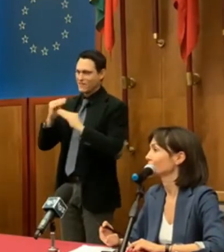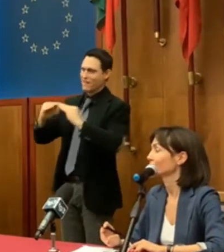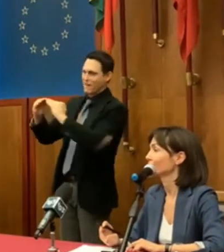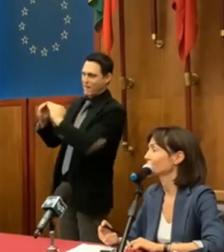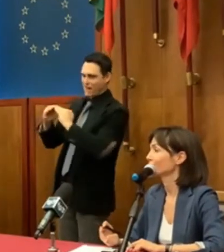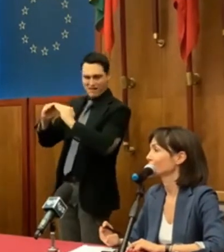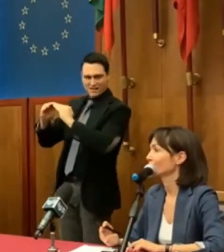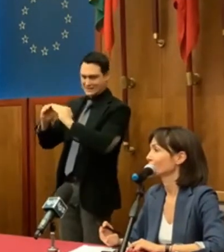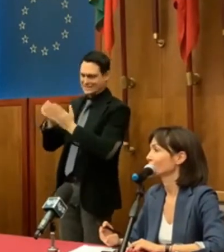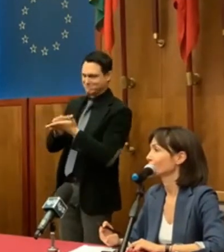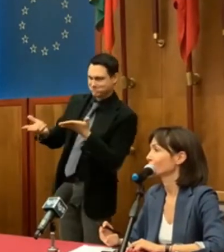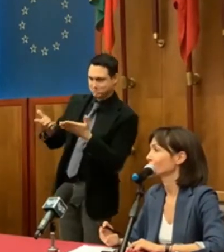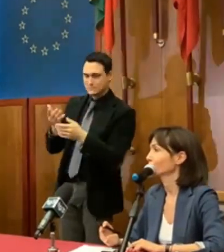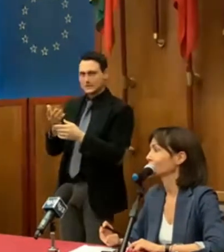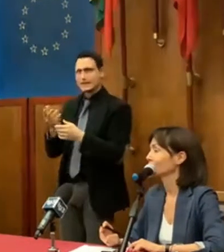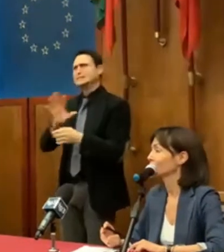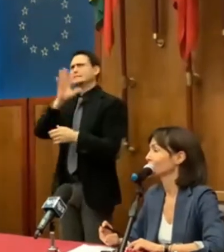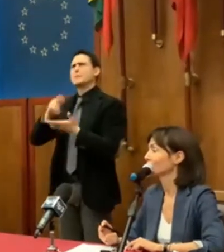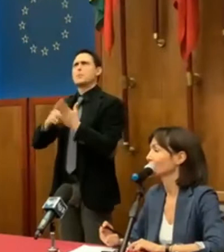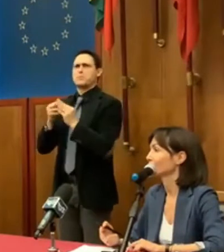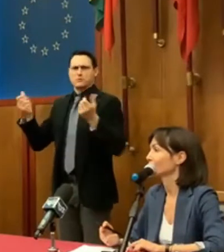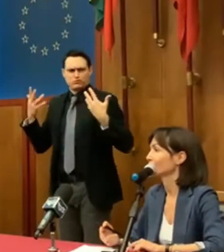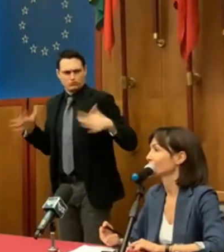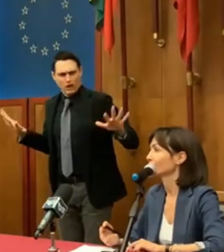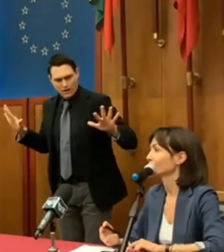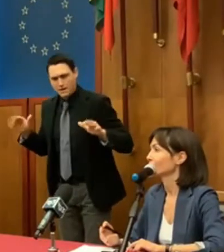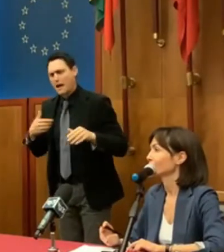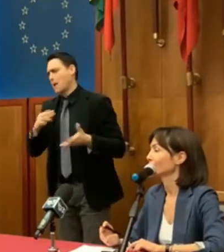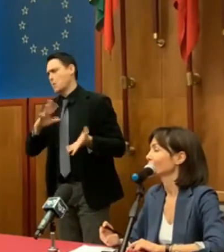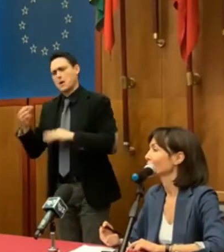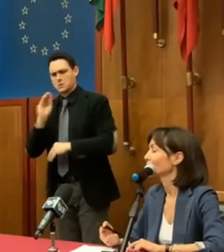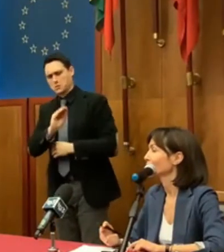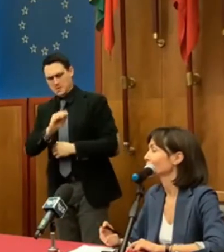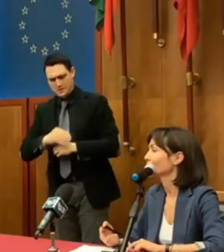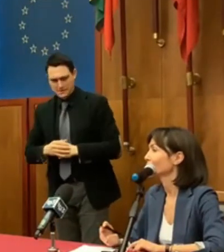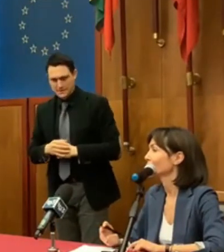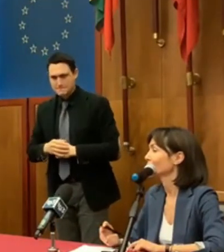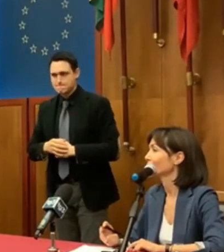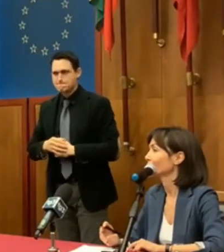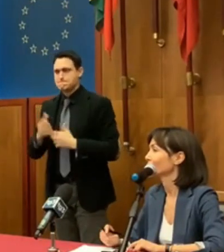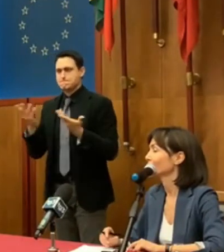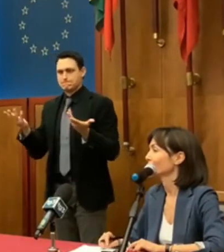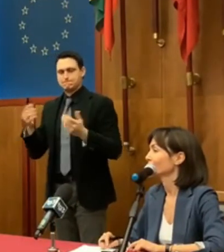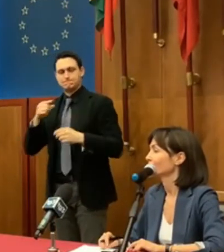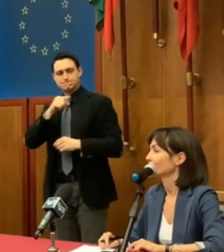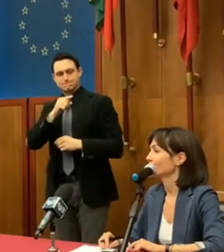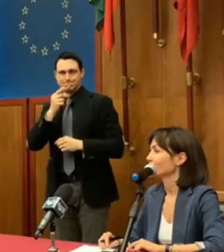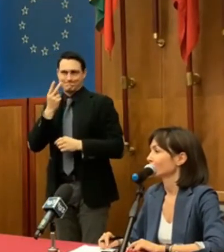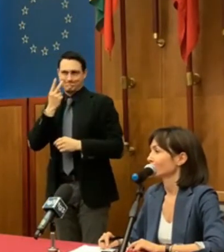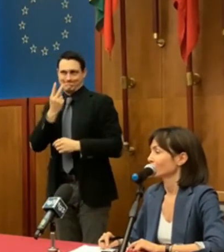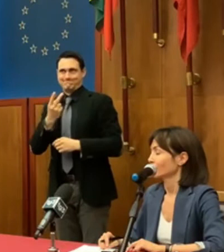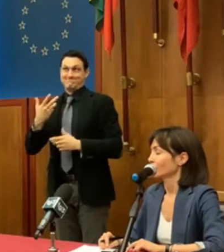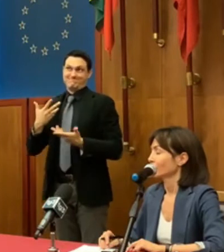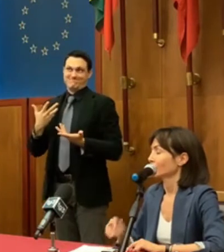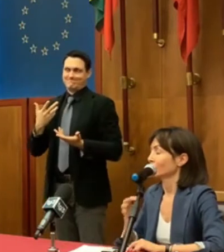baraccopoli sembra ormai già risolta, cambio la domanda e le dico. Visto il grande gettito di